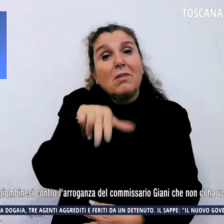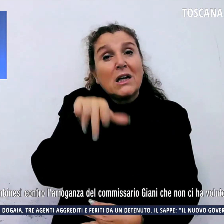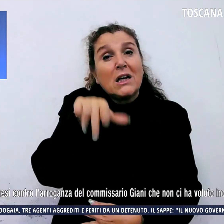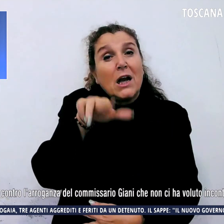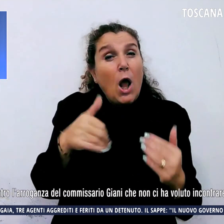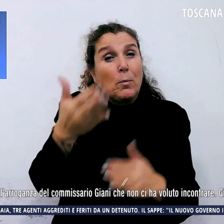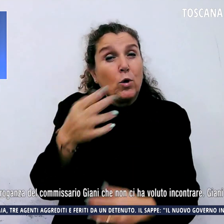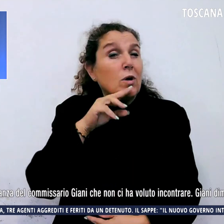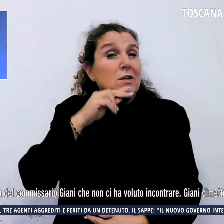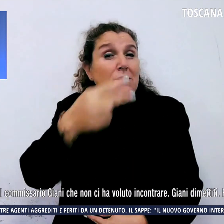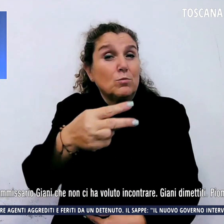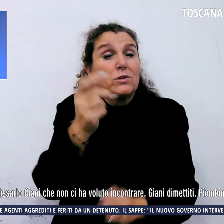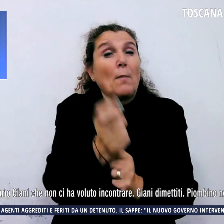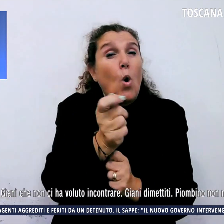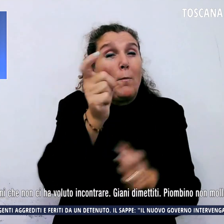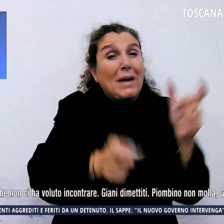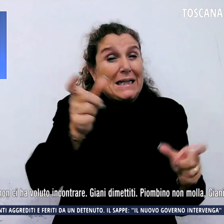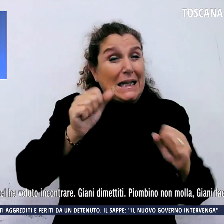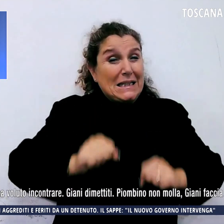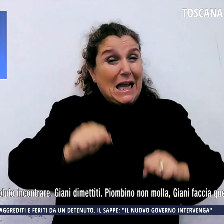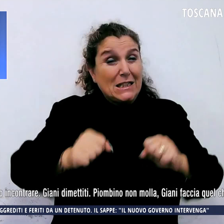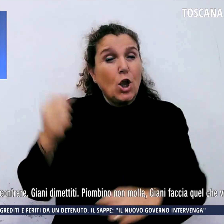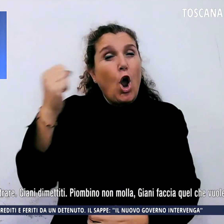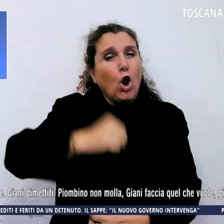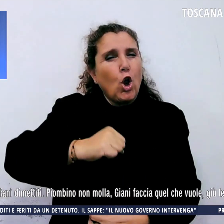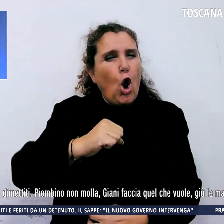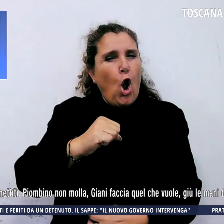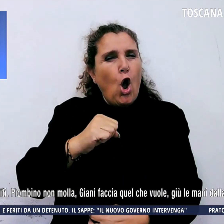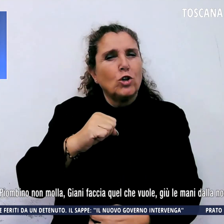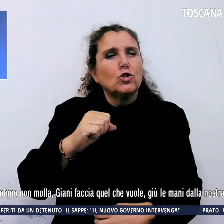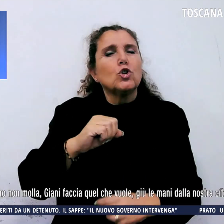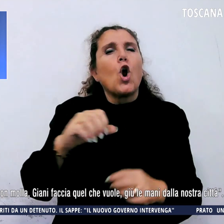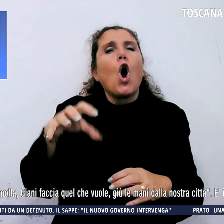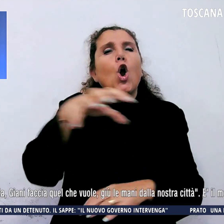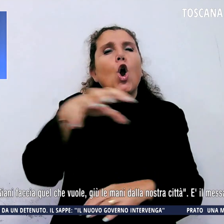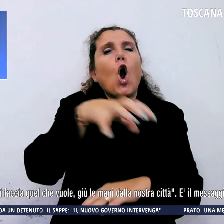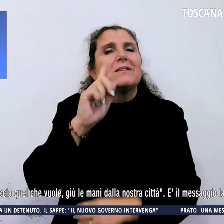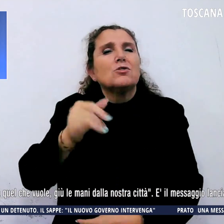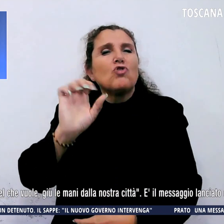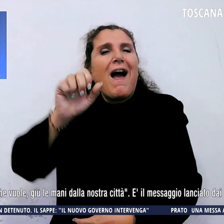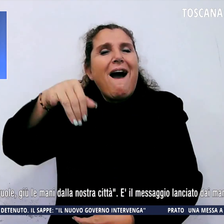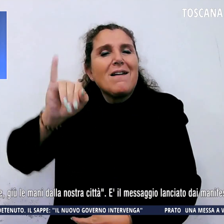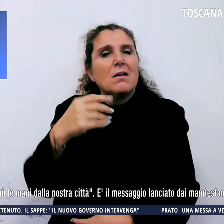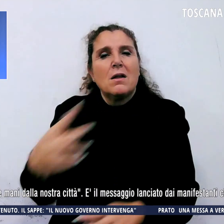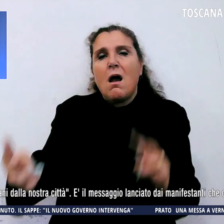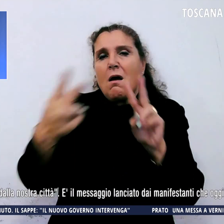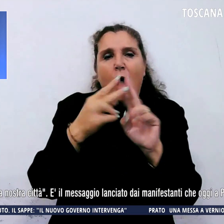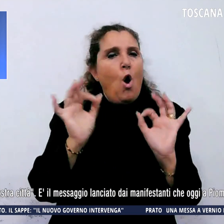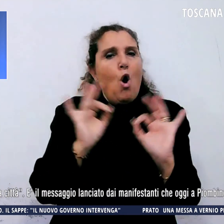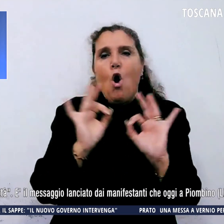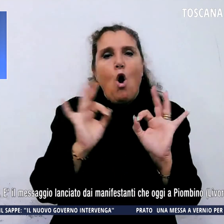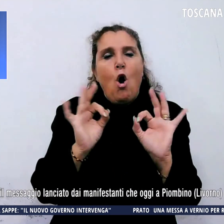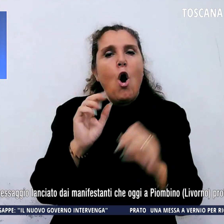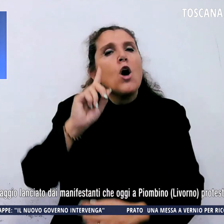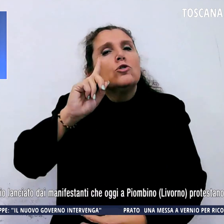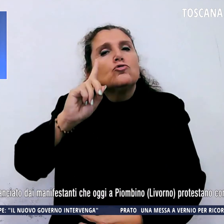dei piombinesi contro l'arroganza del commissario Gianni che non ci ha voluto incontrare. Gianni dimettiti,